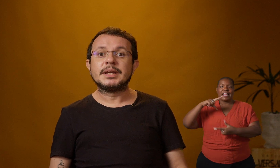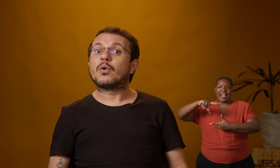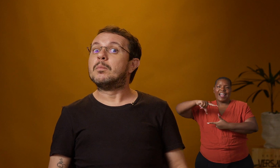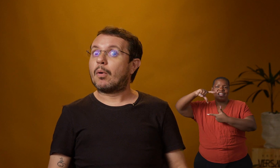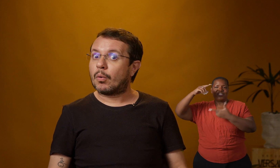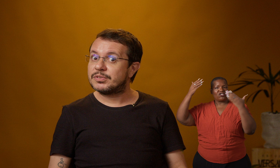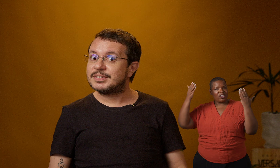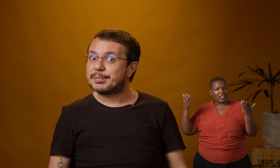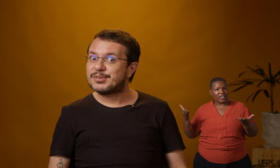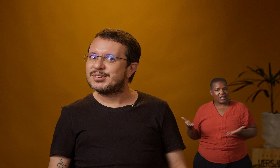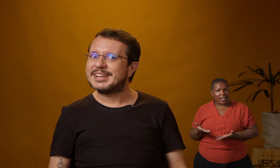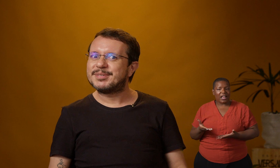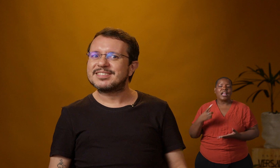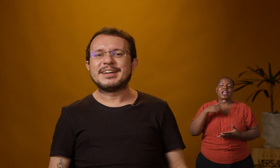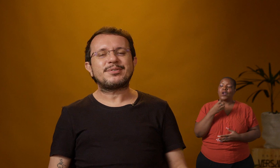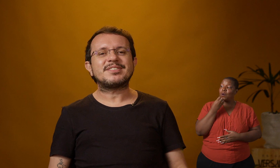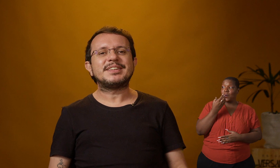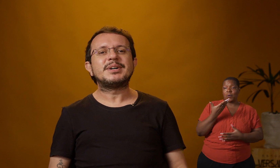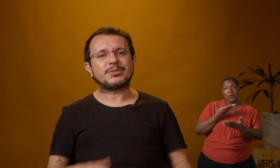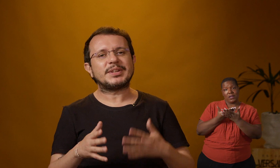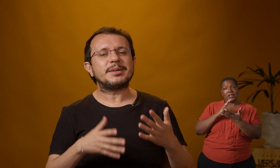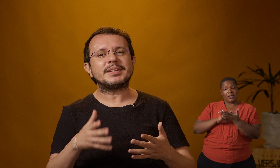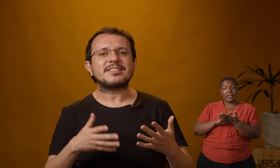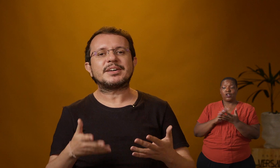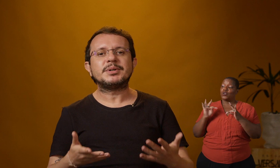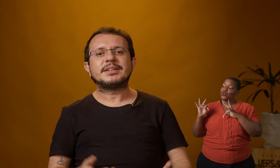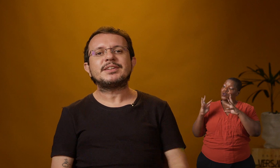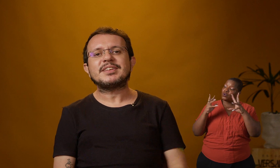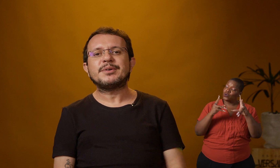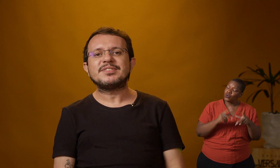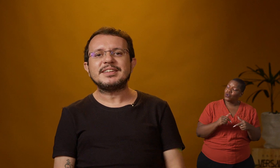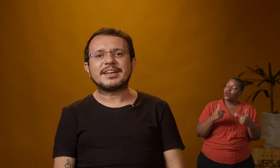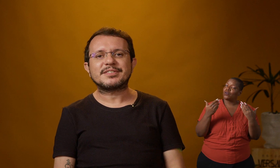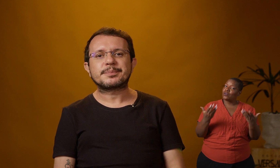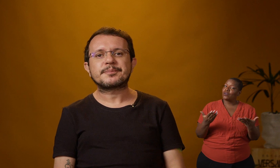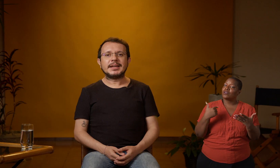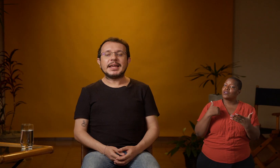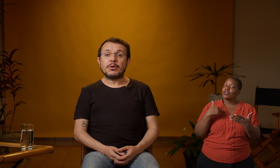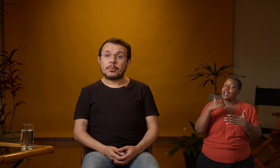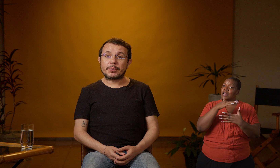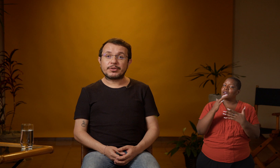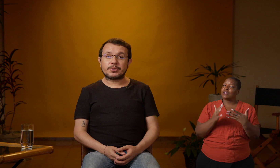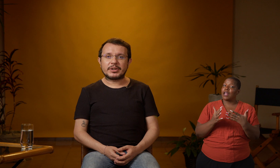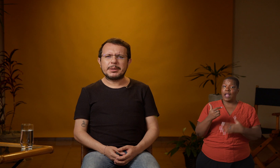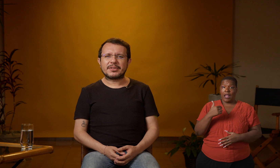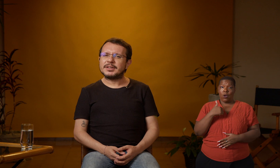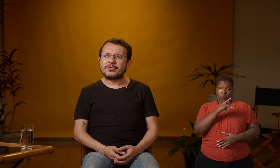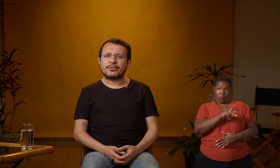com bons intérpretes de Libras, fazendo toda a interpretação na nossa língua de sinais. Eu como professor de Libras, antes de